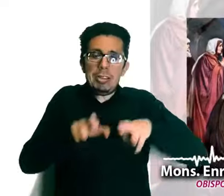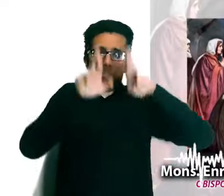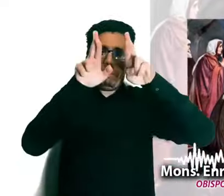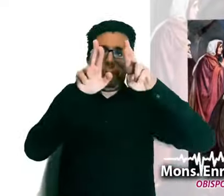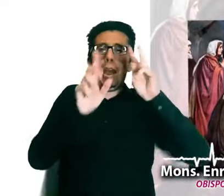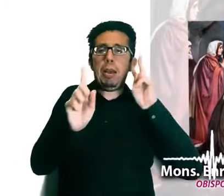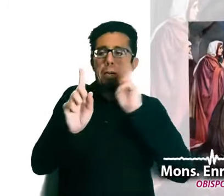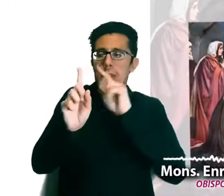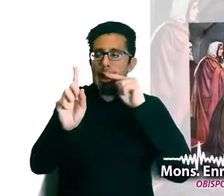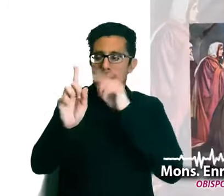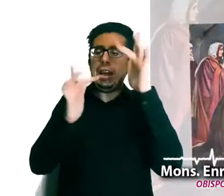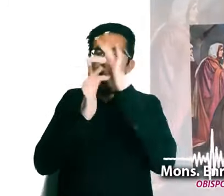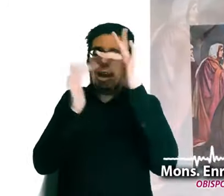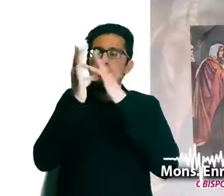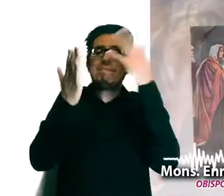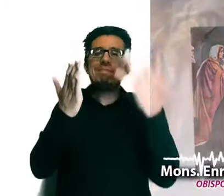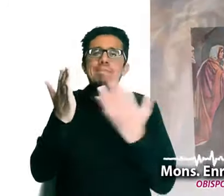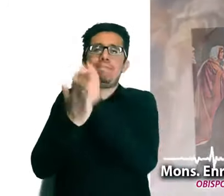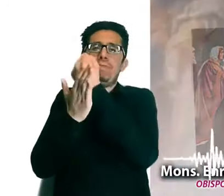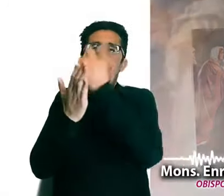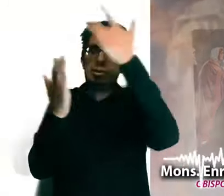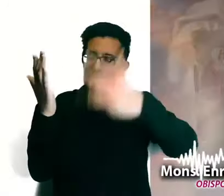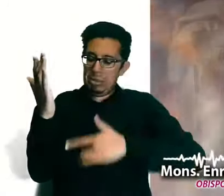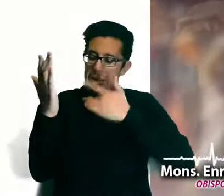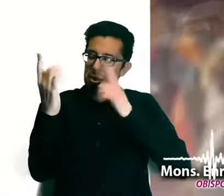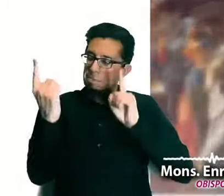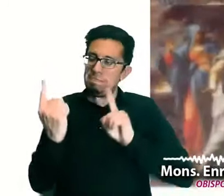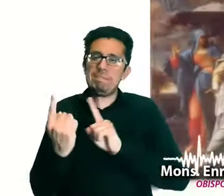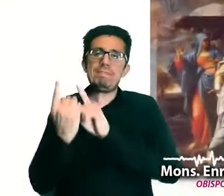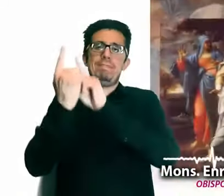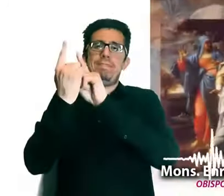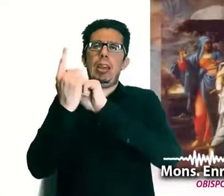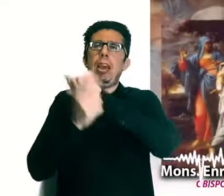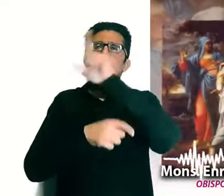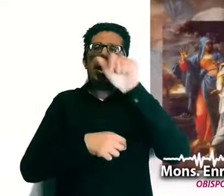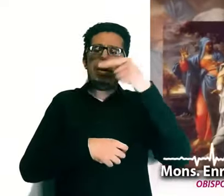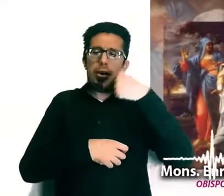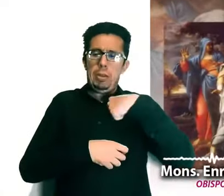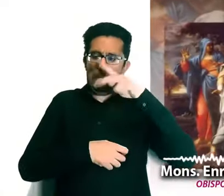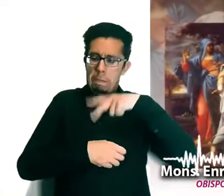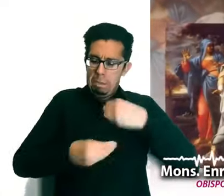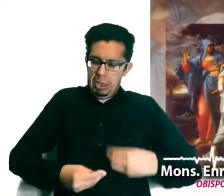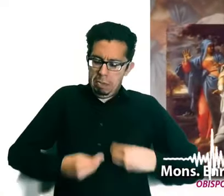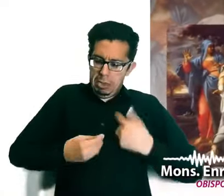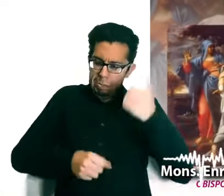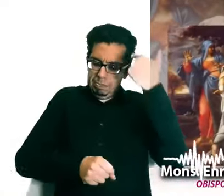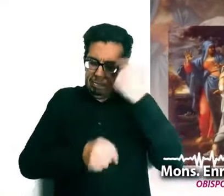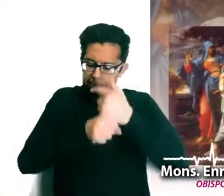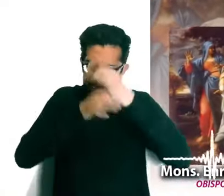experimentemos su presencia y después miremos nuestra vida diaria y respondamos,